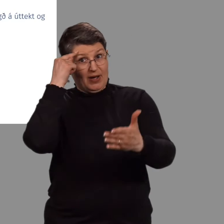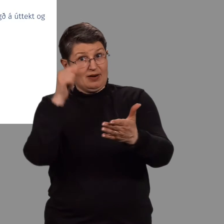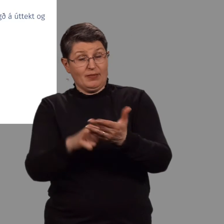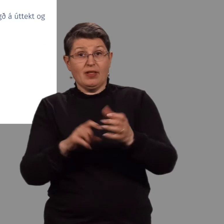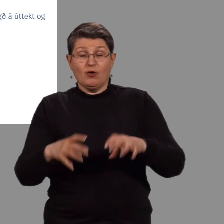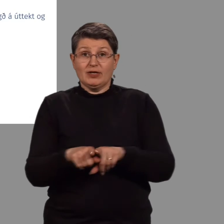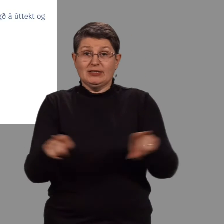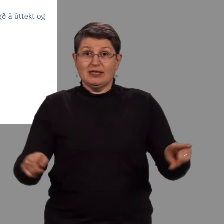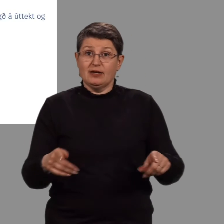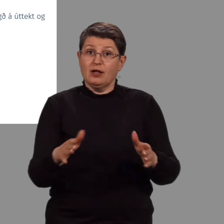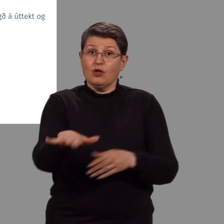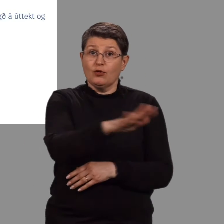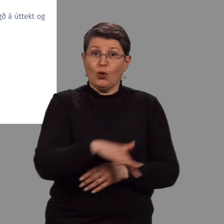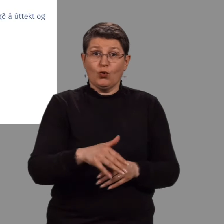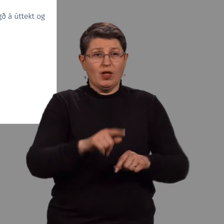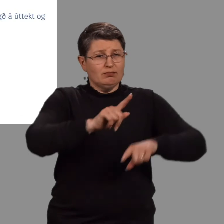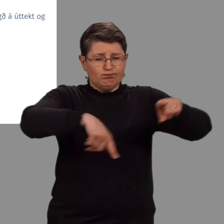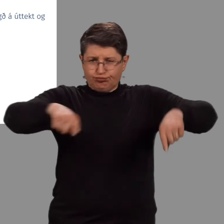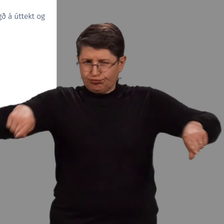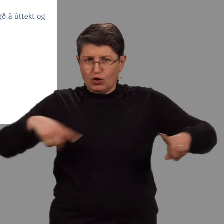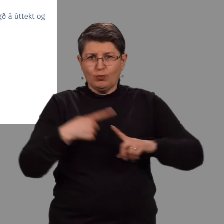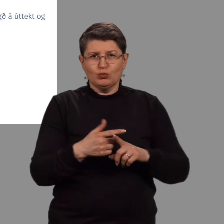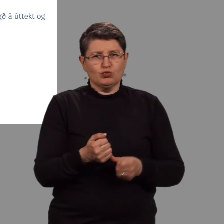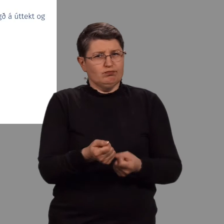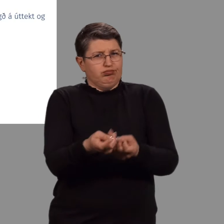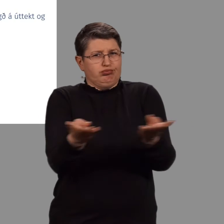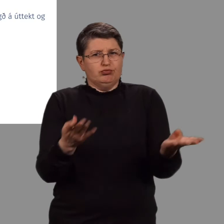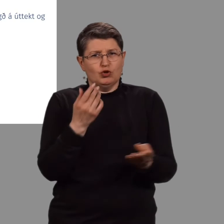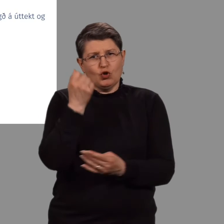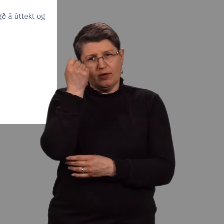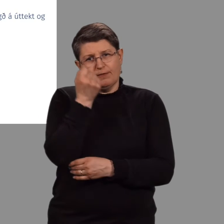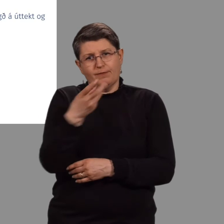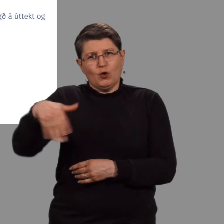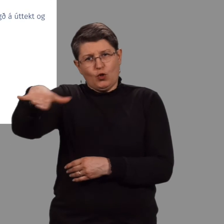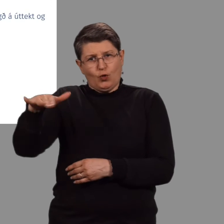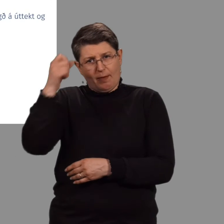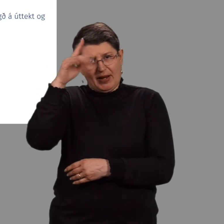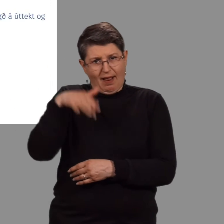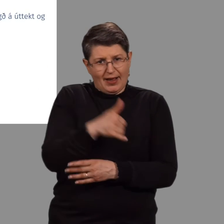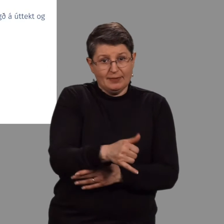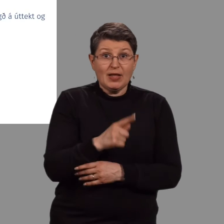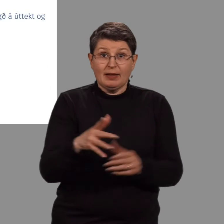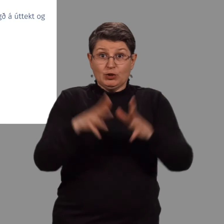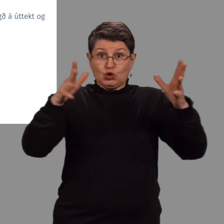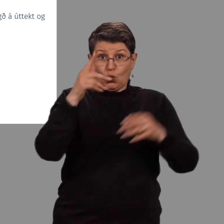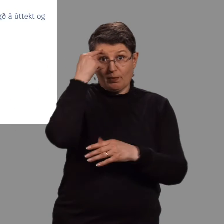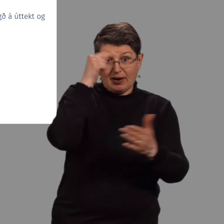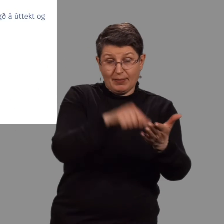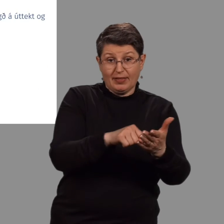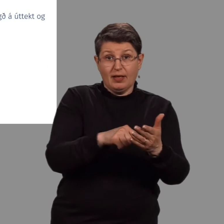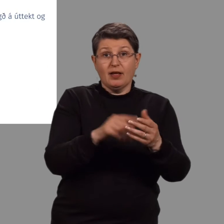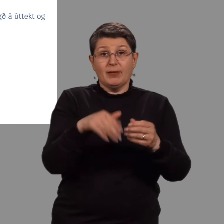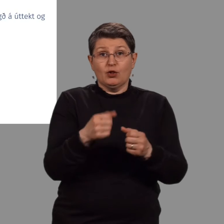fjölbreyðtarsarsningu þjóðararnar og þá óluku alþjóðlega menningu sem hér þrýfst. Þetta stóra markmið skiptist í tvær